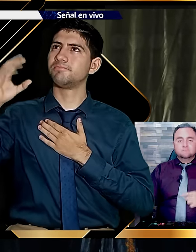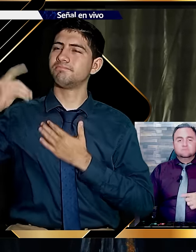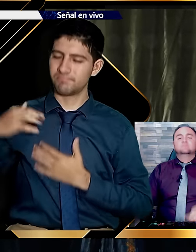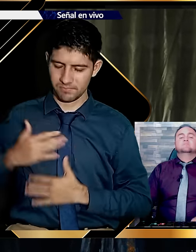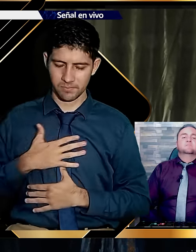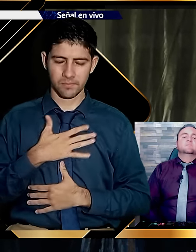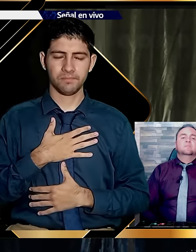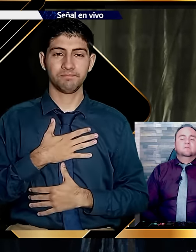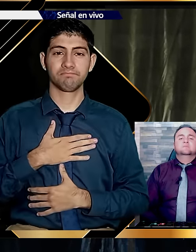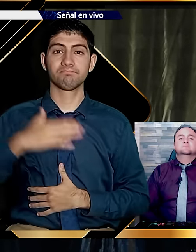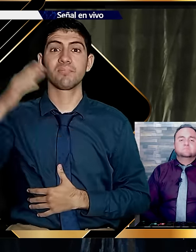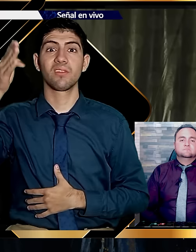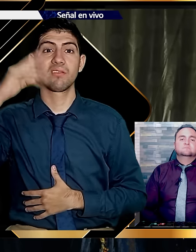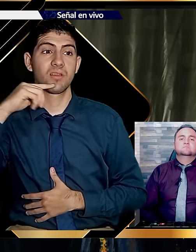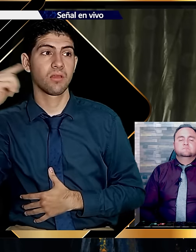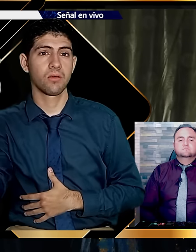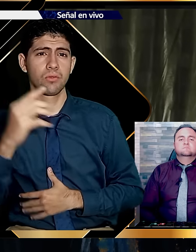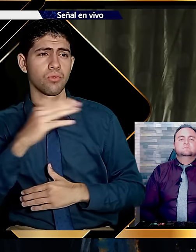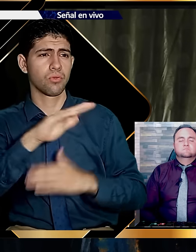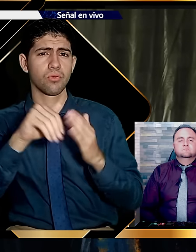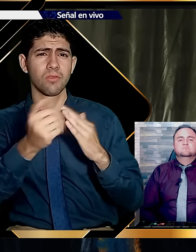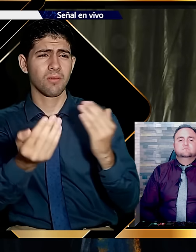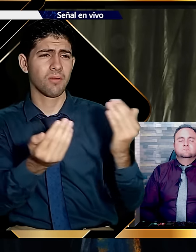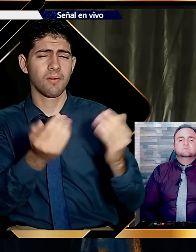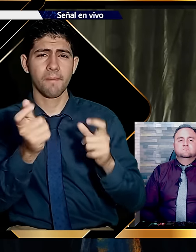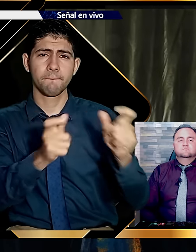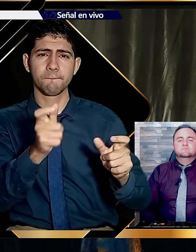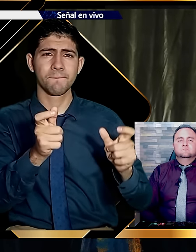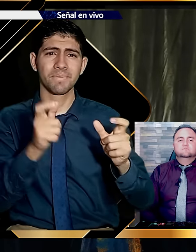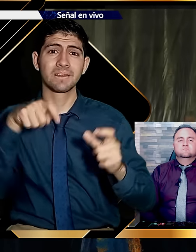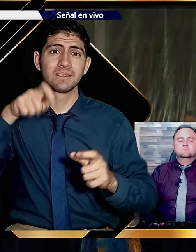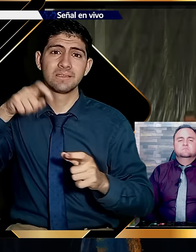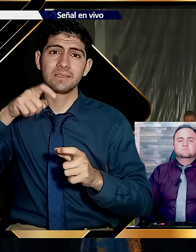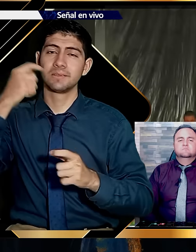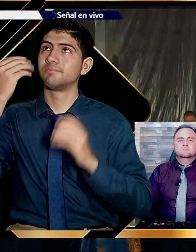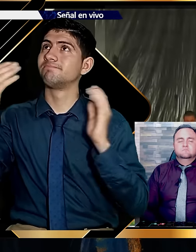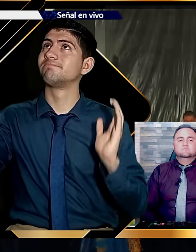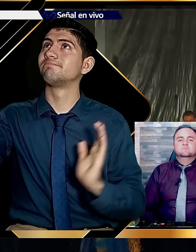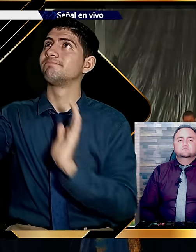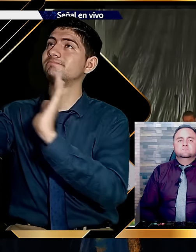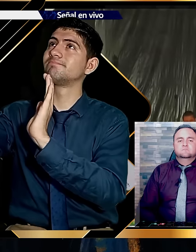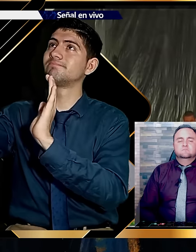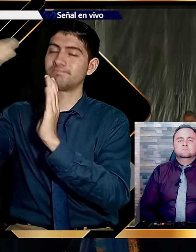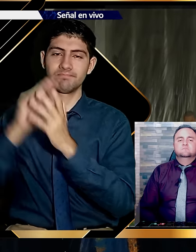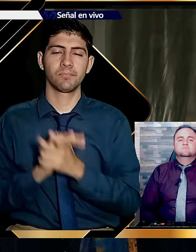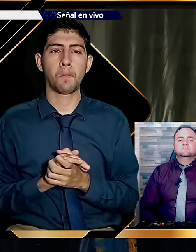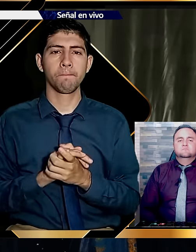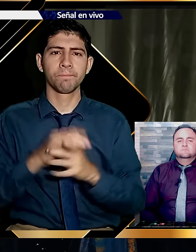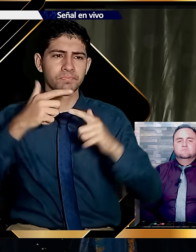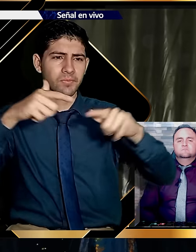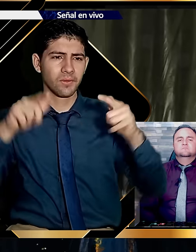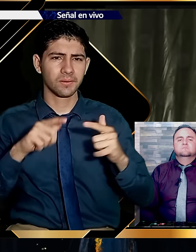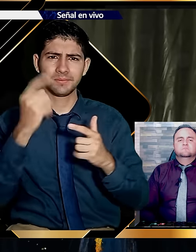misericordias firmes a David. Dios dijo. Todos los que tengan sed. Vengan a beber agua. Las bibliotecas